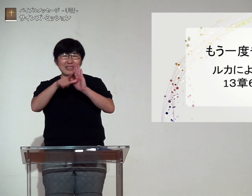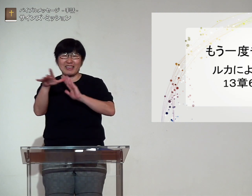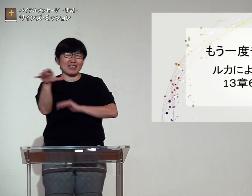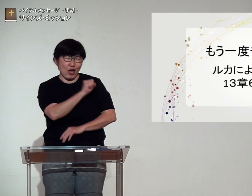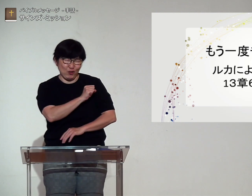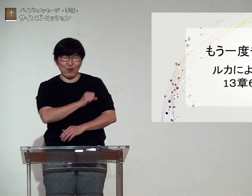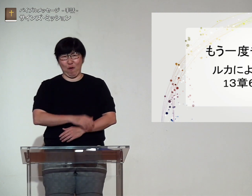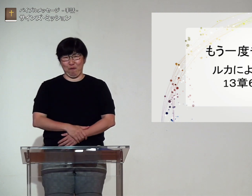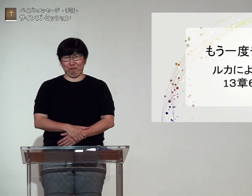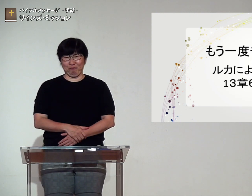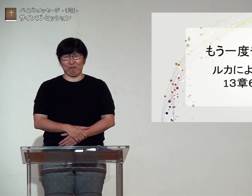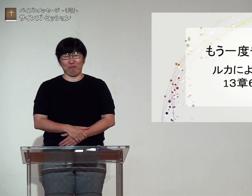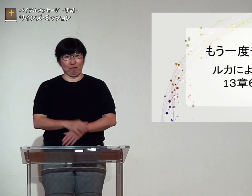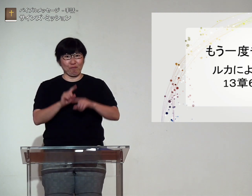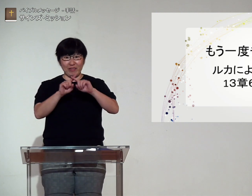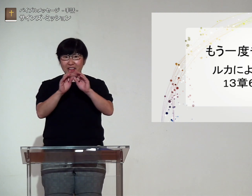もう一度チャンスをです